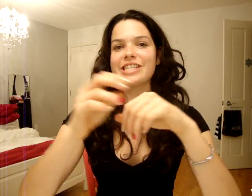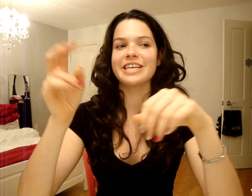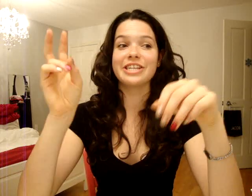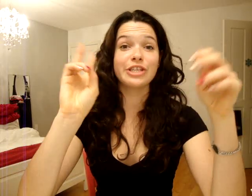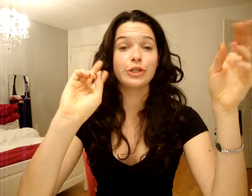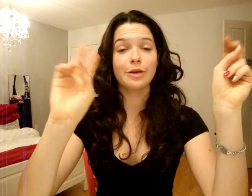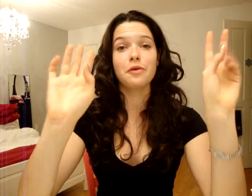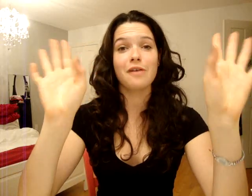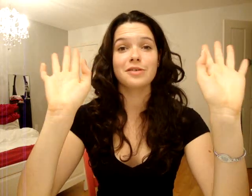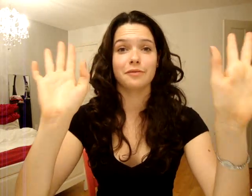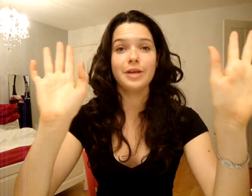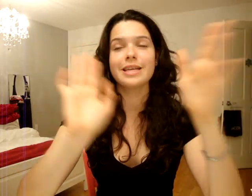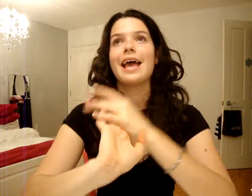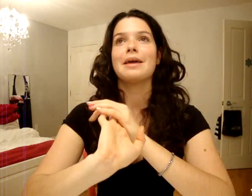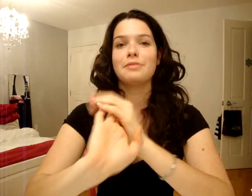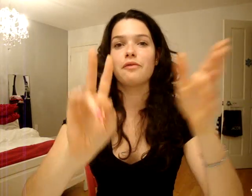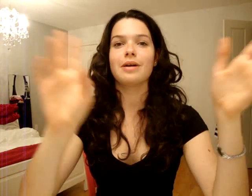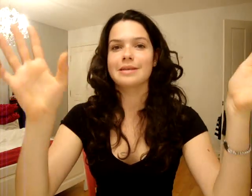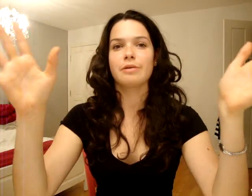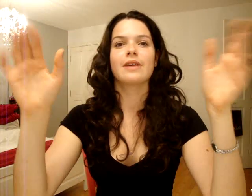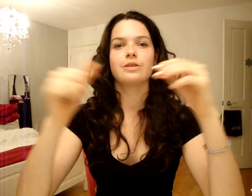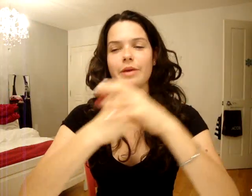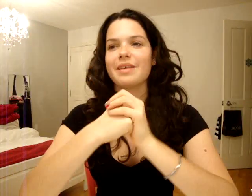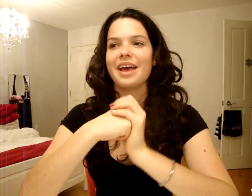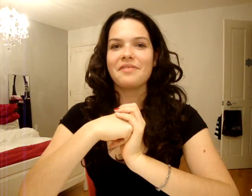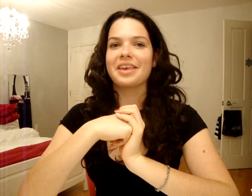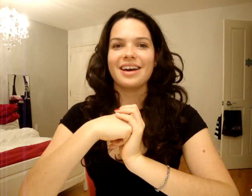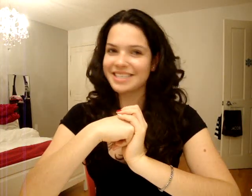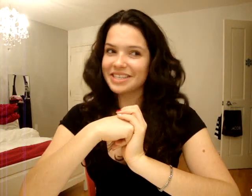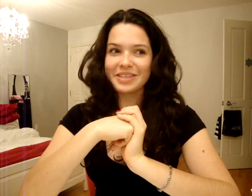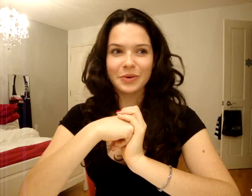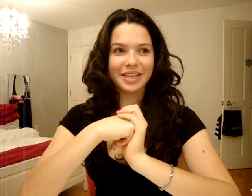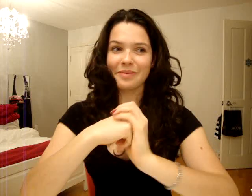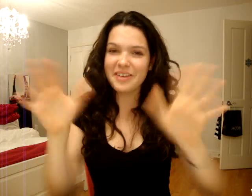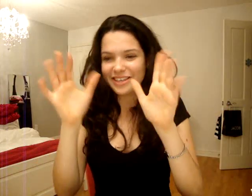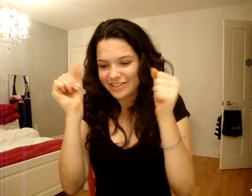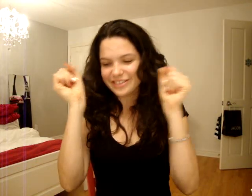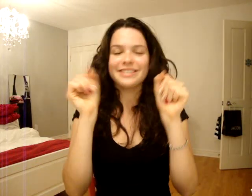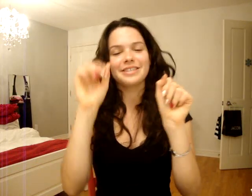Là, j'ai tué deux fois en faisant freeze. Puis deux fois en tirant pas vrai sur lui. Ça fait que, ça,'est trop. C'est comme, yes, yes, yes, yes.